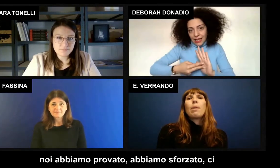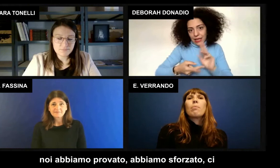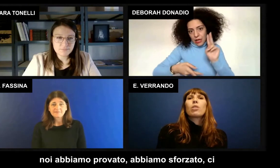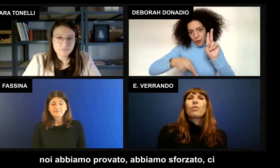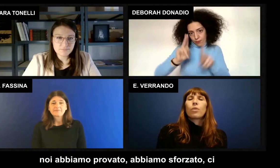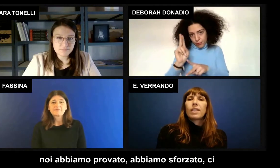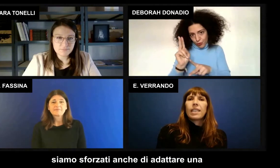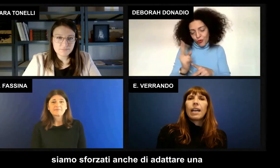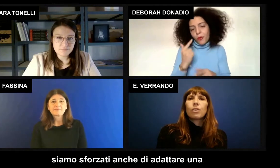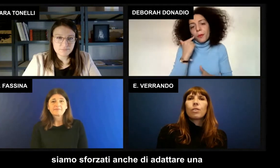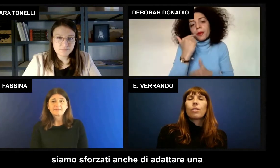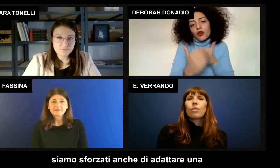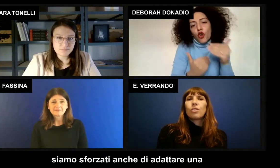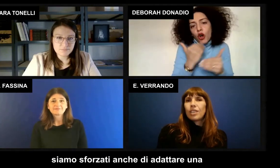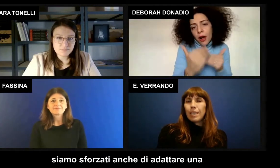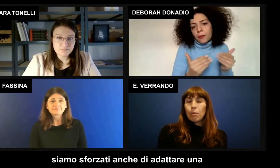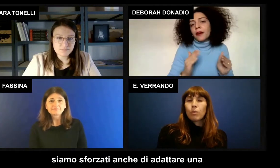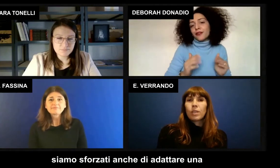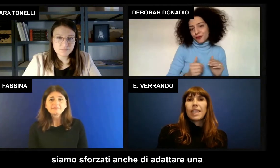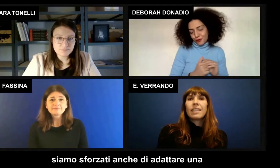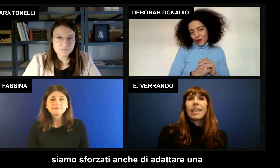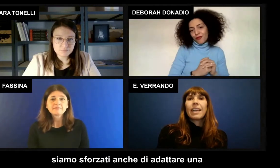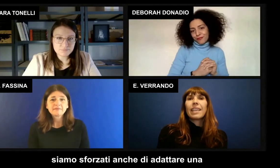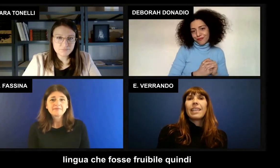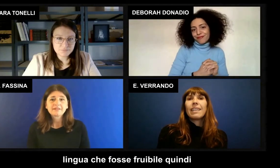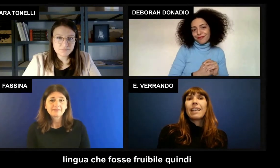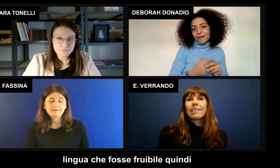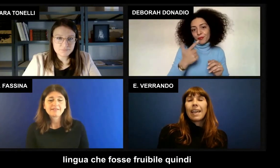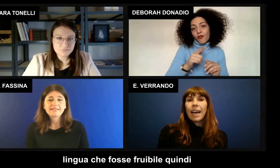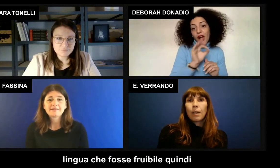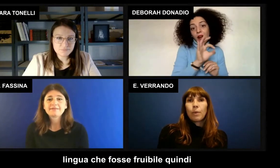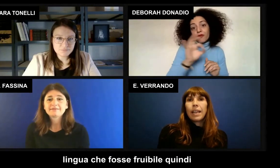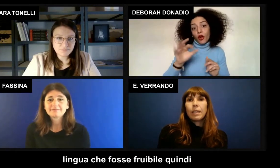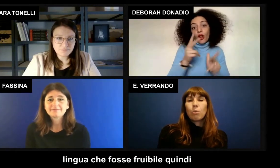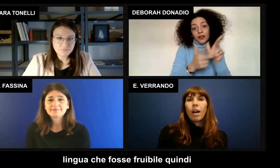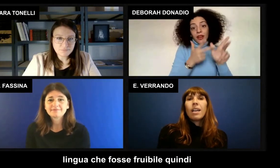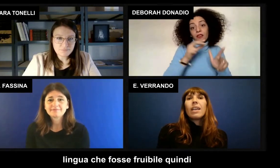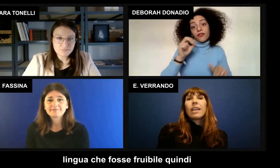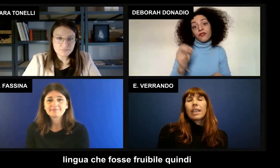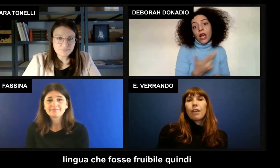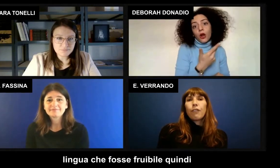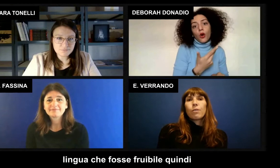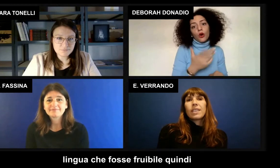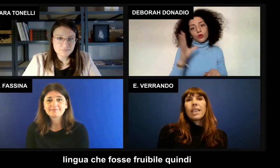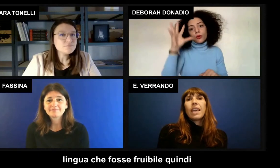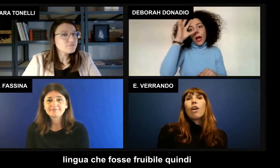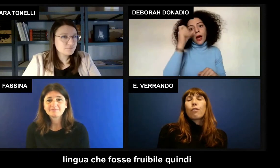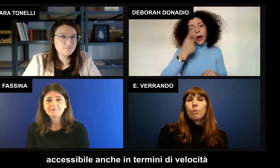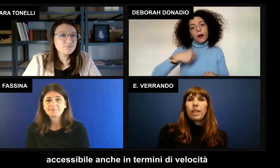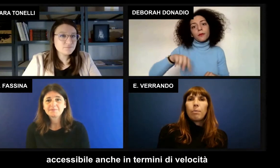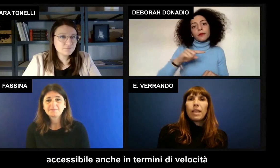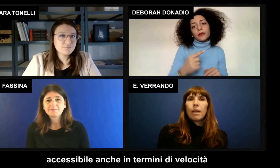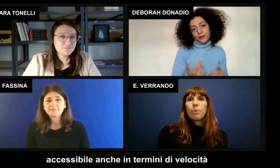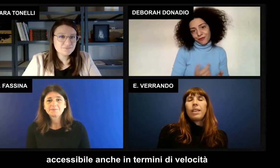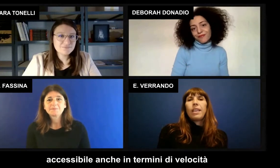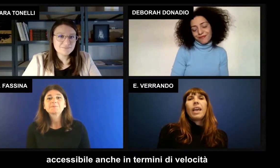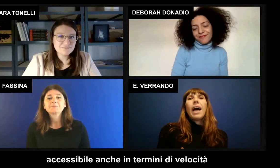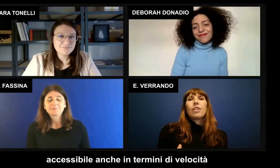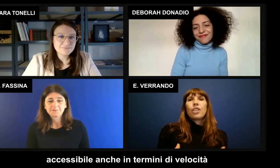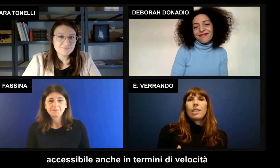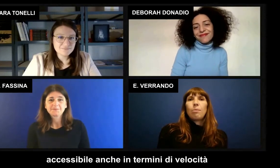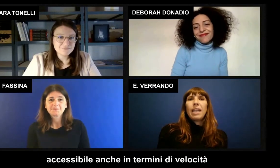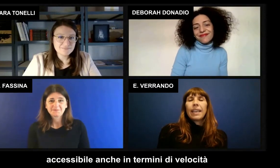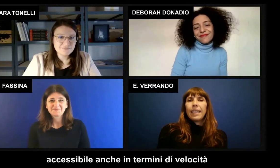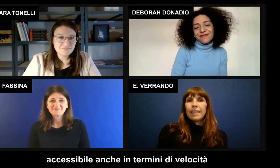abbiamo sforzato ci siamo sforzati anche di adattare una lingua che fosse fruibile quindi